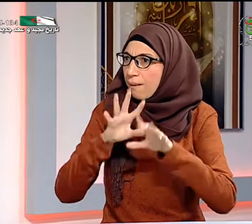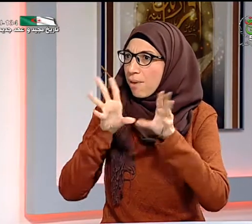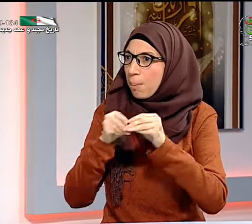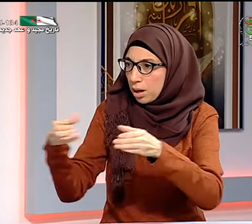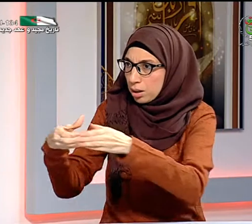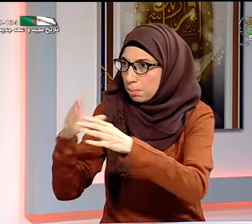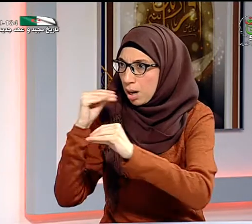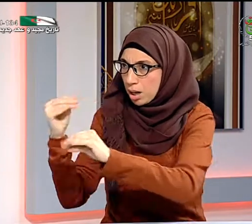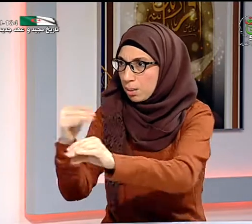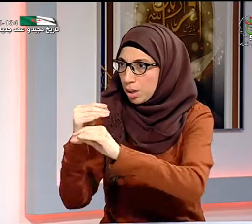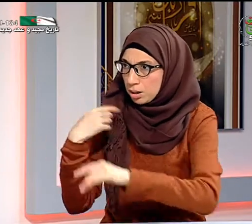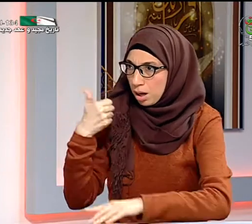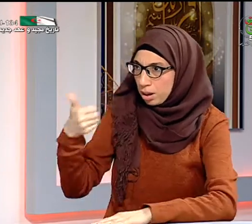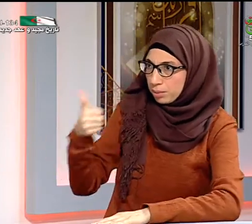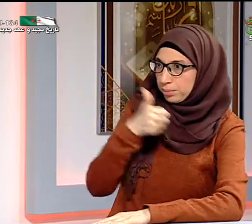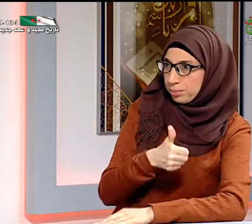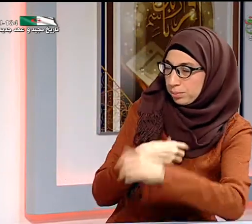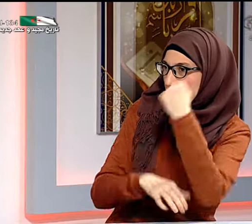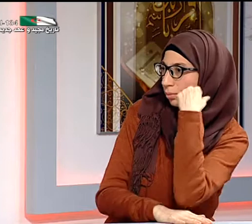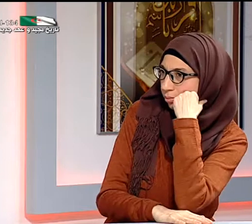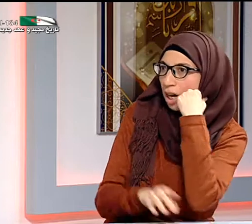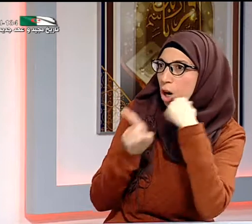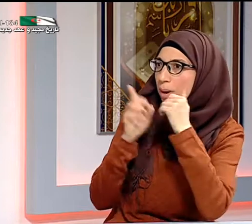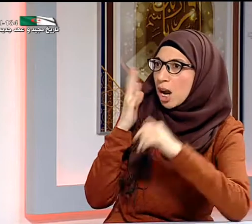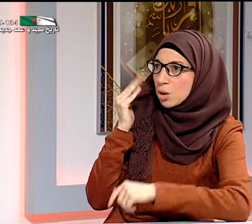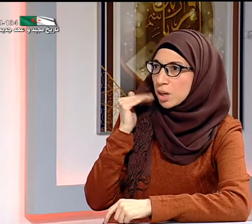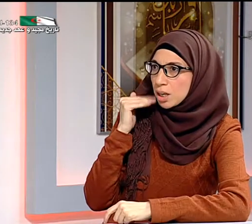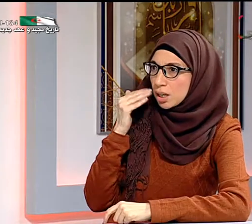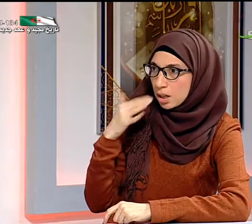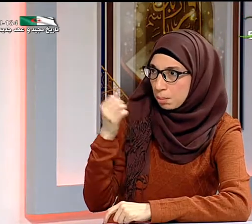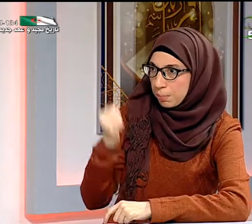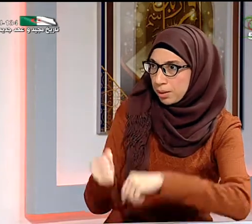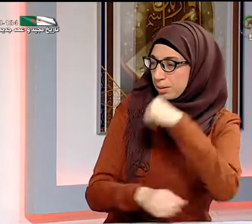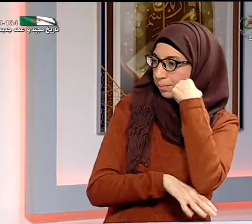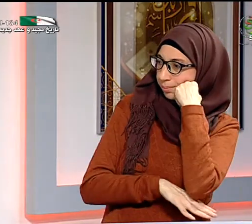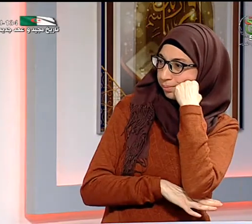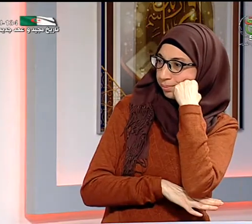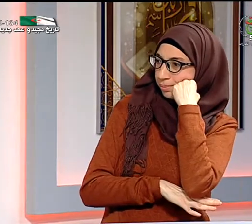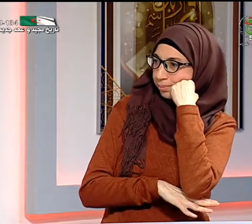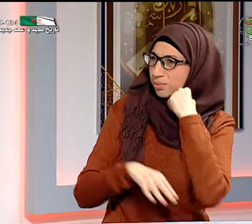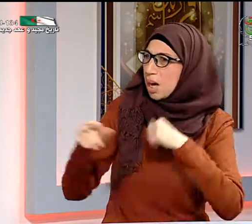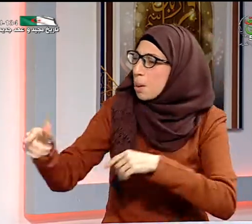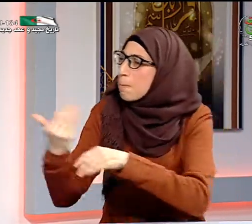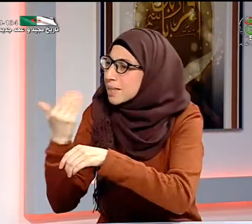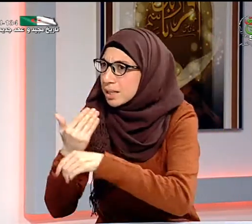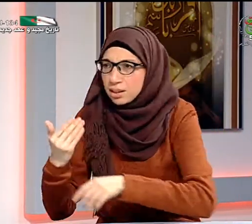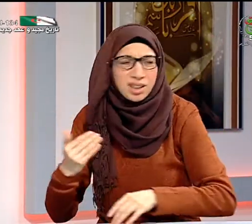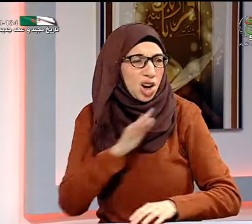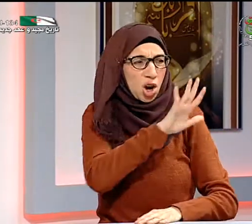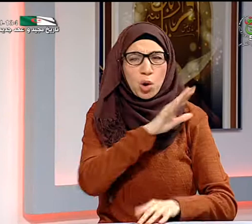ولكن عندما أكون مع الأطفال في القسم المدمج فأحس نفسي أنني معزولة وعندما